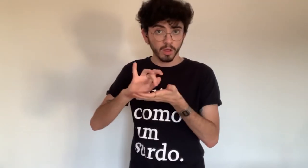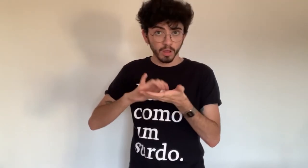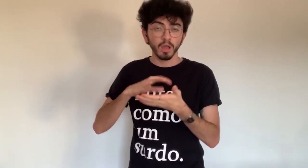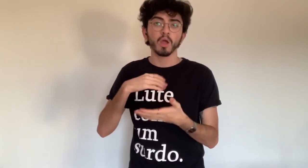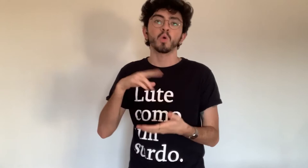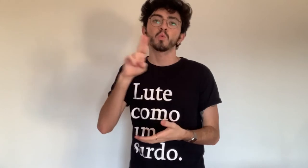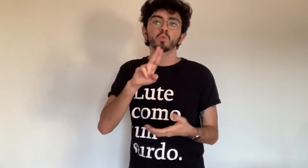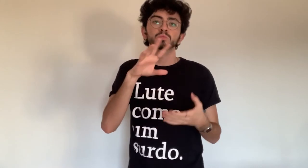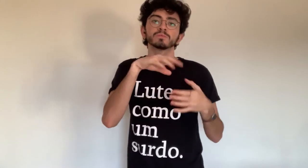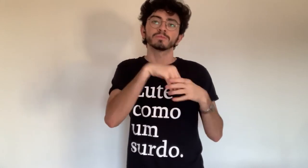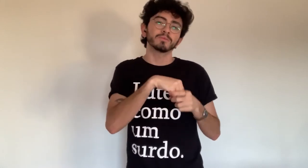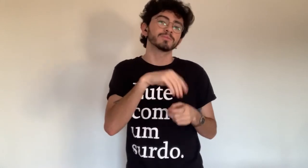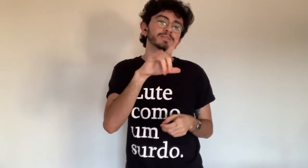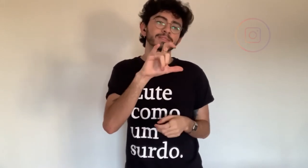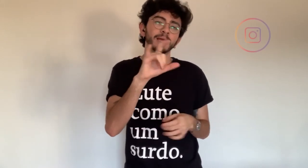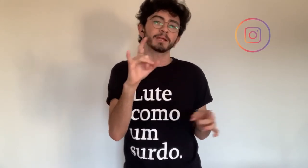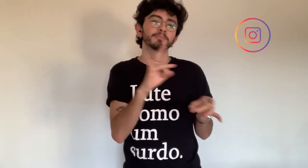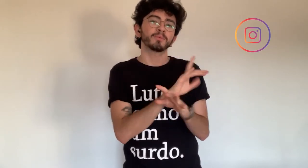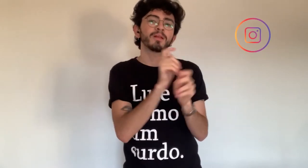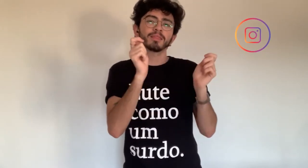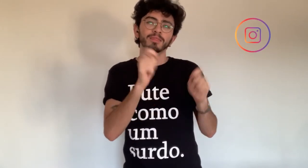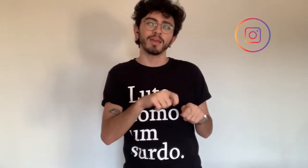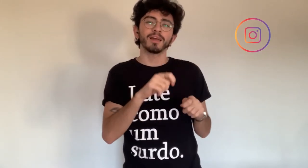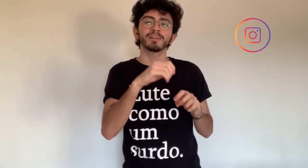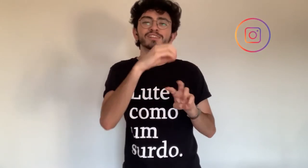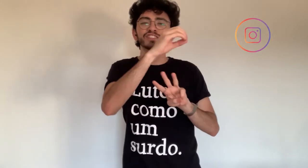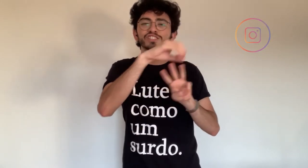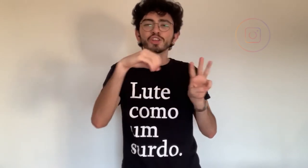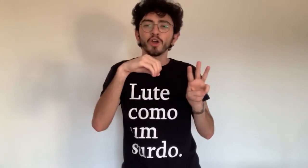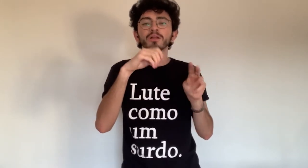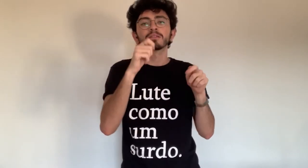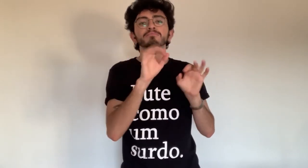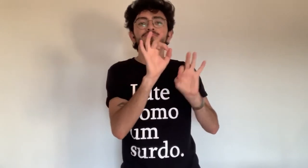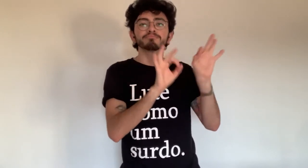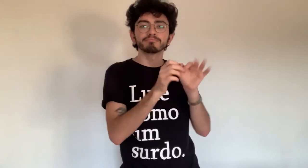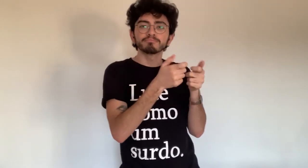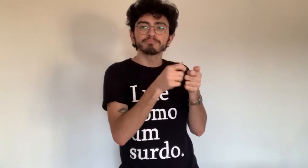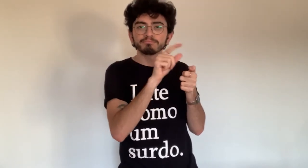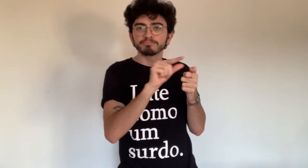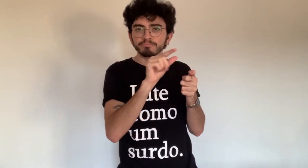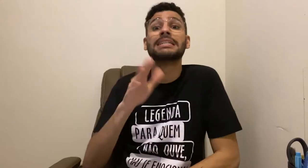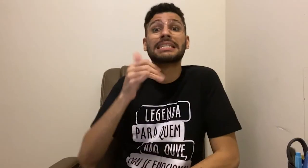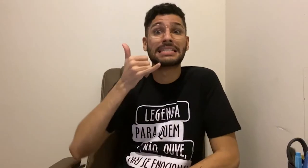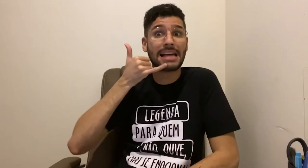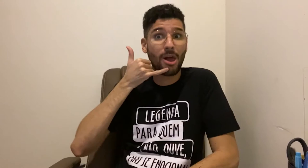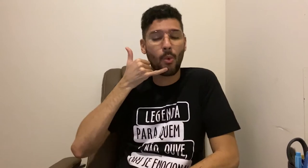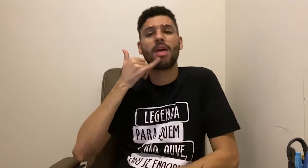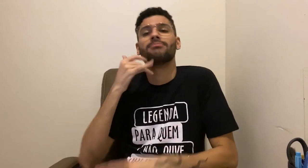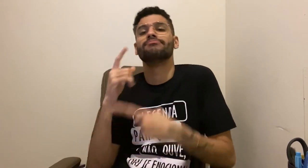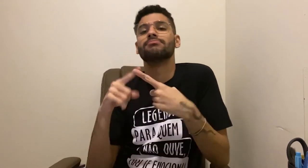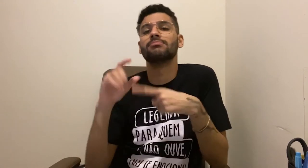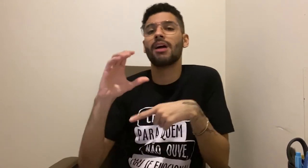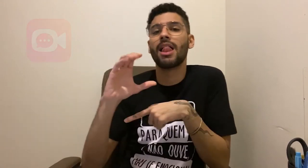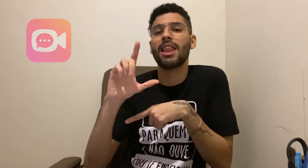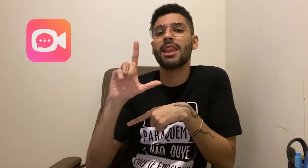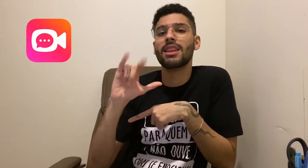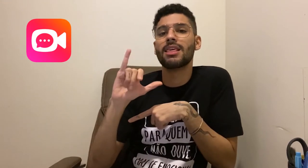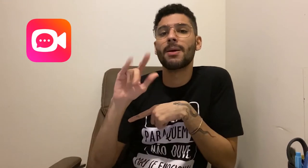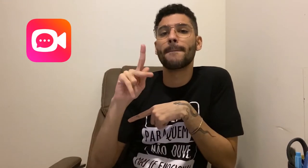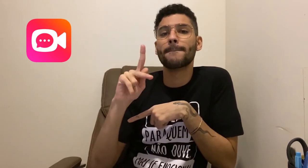pelo celular eu edito as legendas diretamente nos stories do Instagram Léo No celular eu utilizo